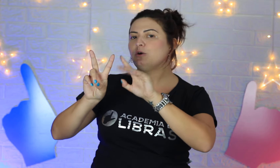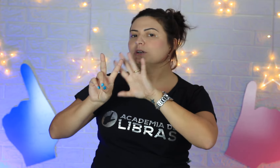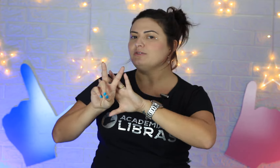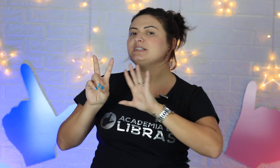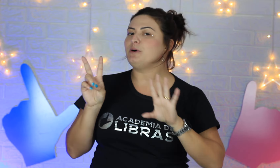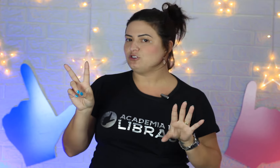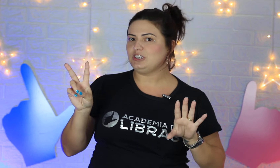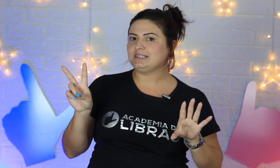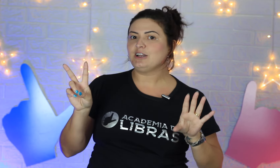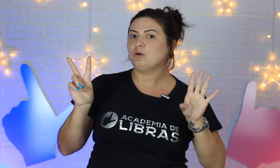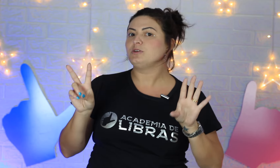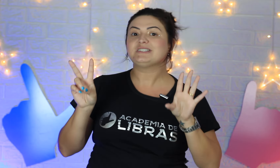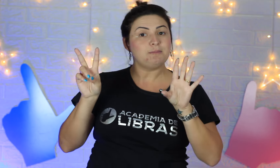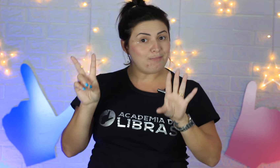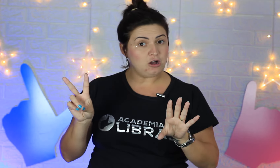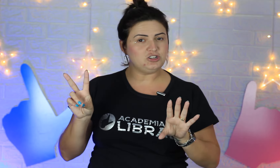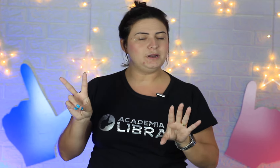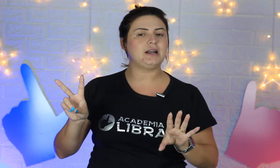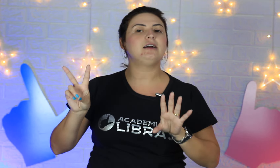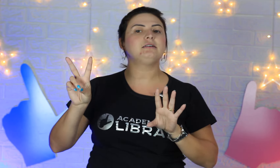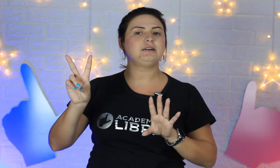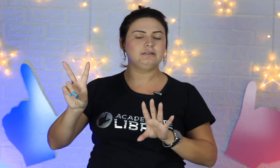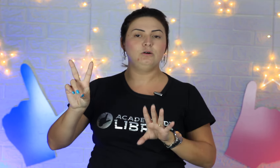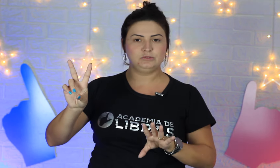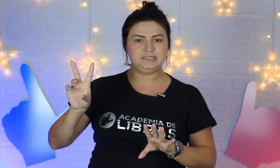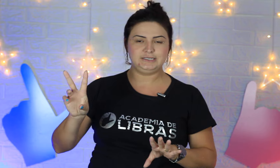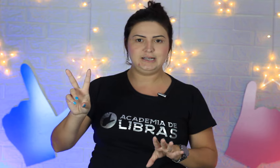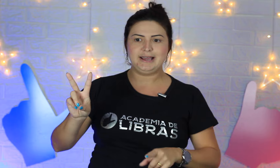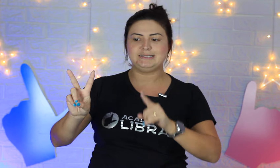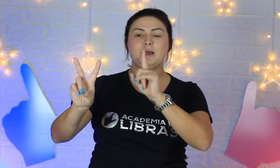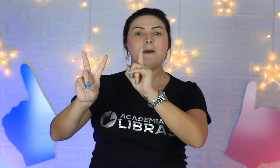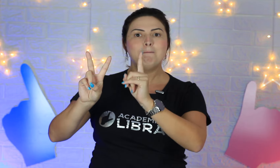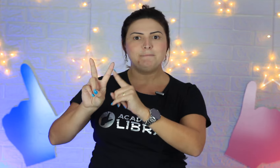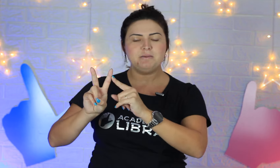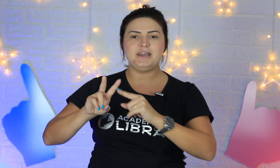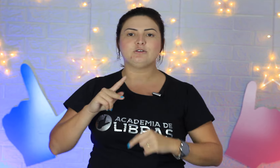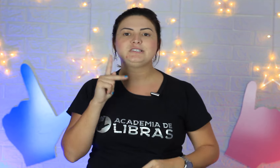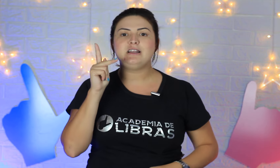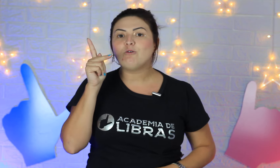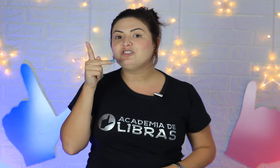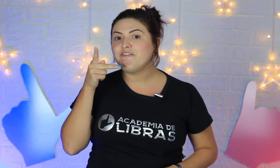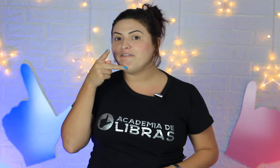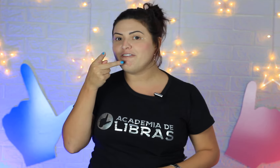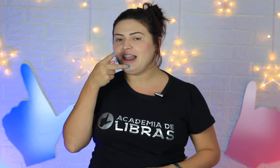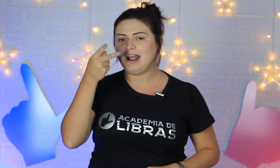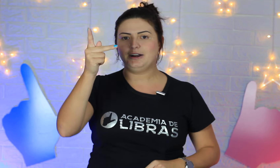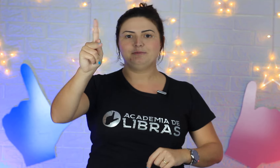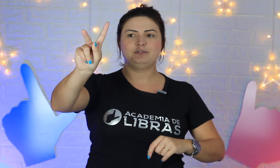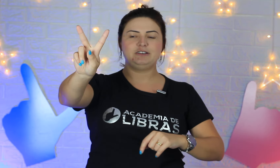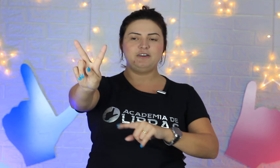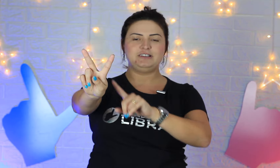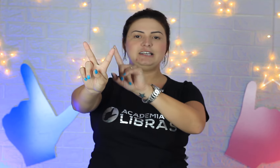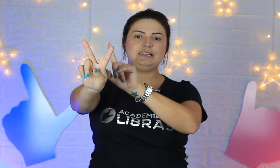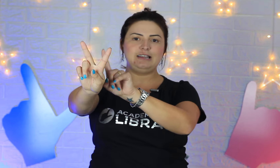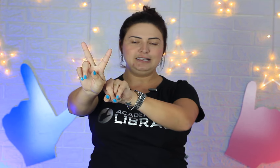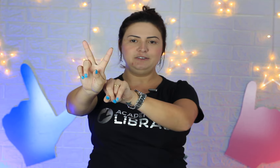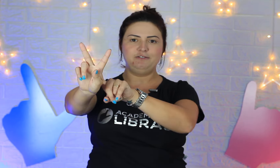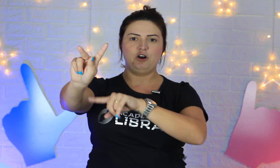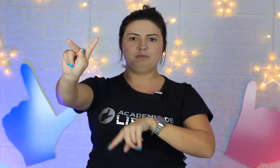como que você pode utilizar e como que você pode aplicar cada um desses sinais. Primeiro, sinal de falar. Você vai fazer dessa forma